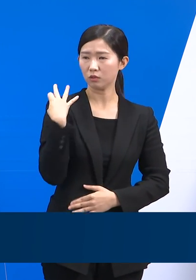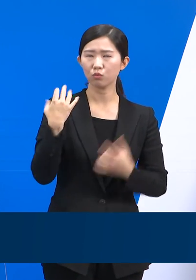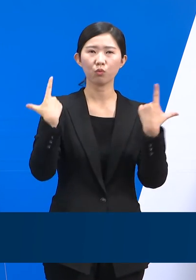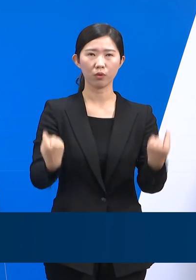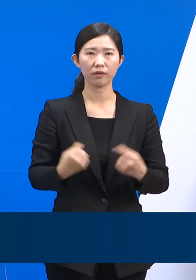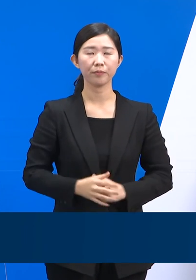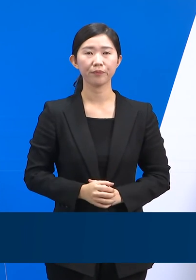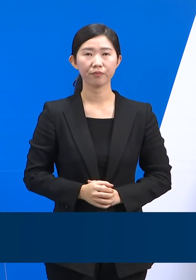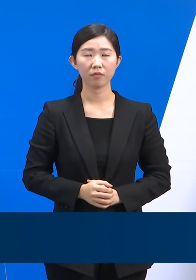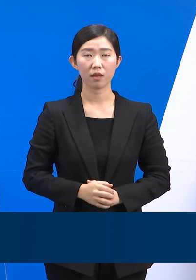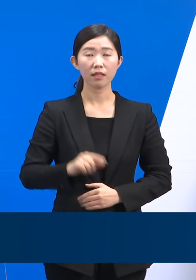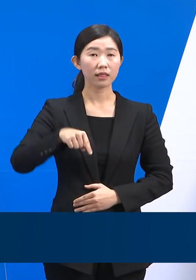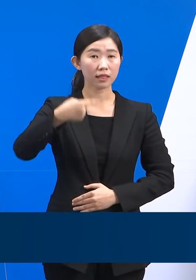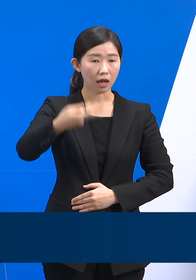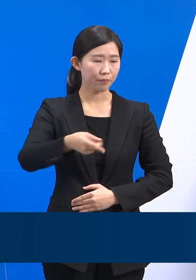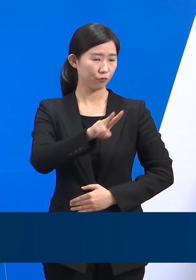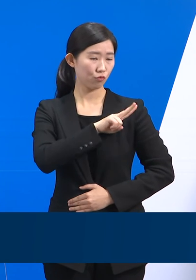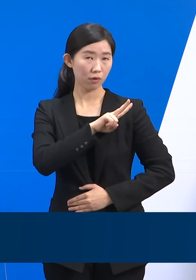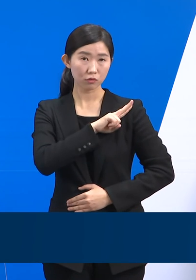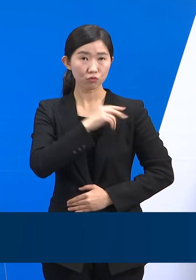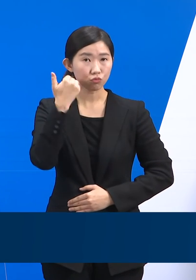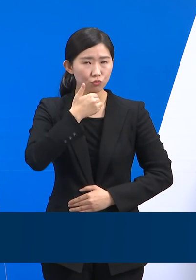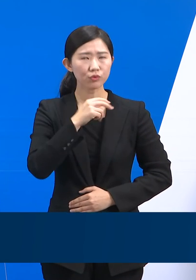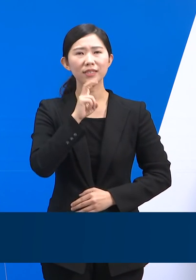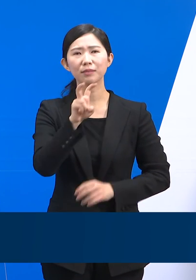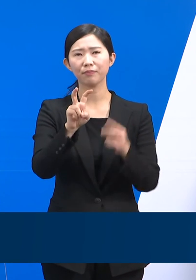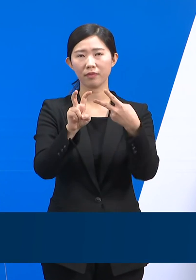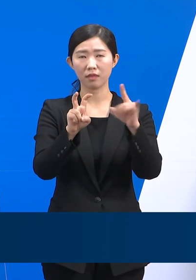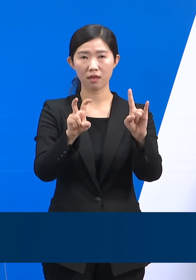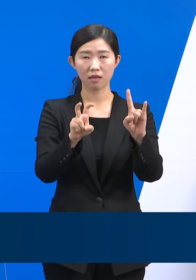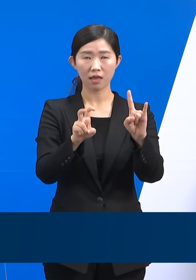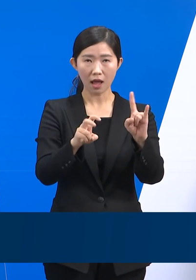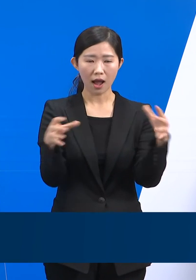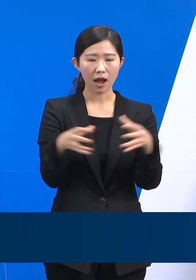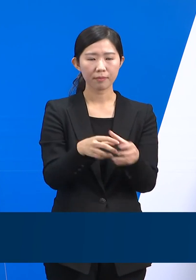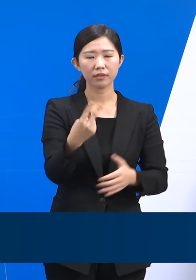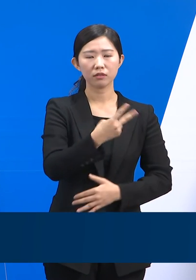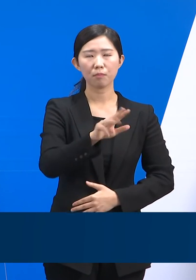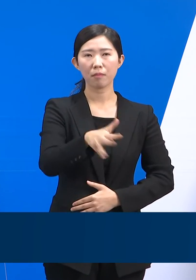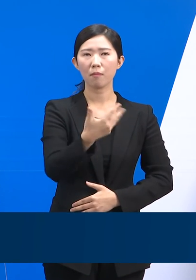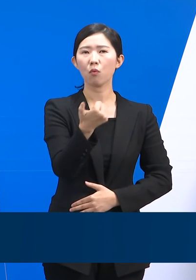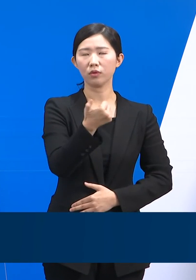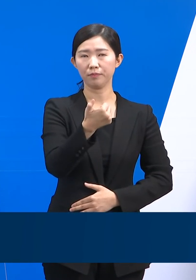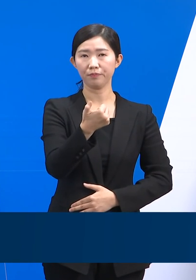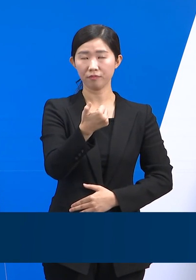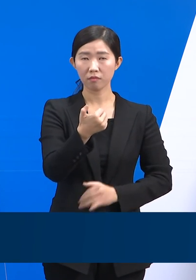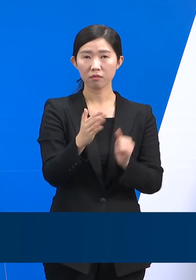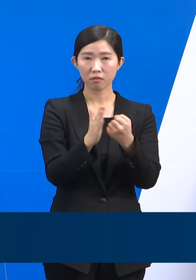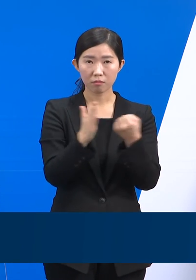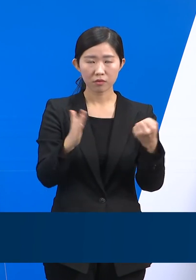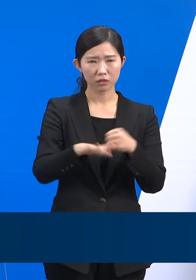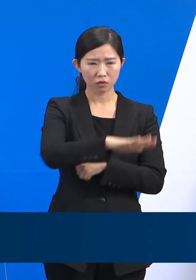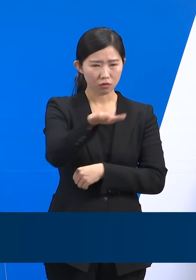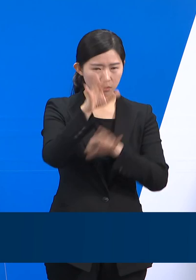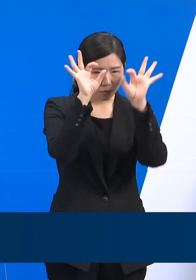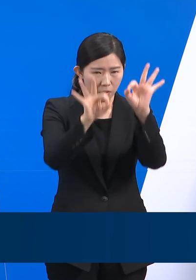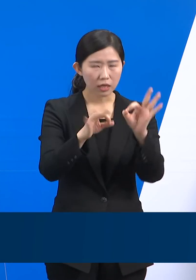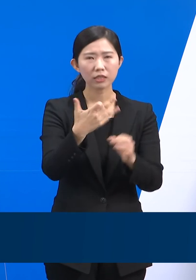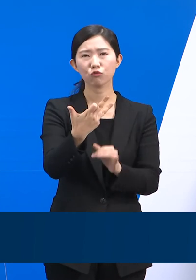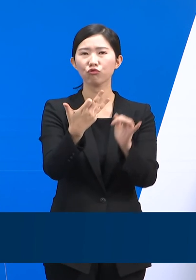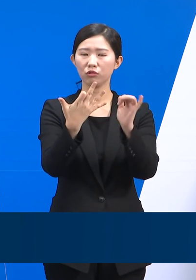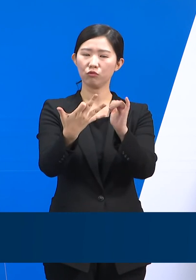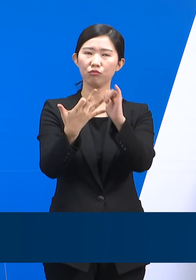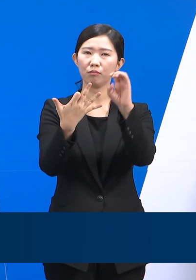다음으로 많은 확진자가 발생한 연령대는 20대로 총 2,858명의 확진자가 발생하여 전체 확진자 중 19%를